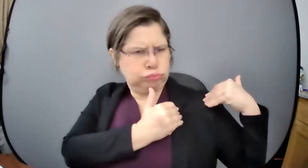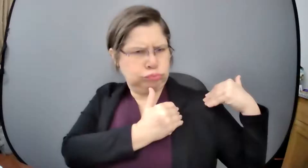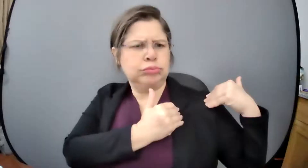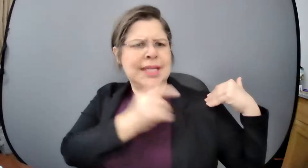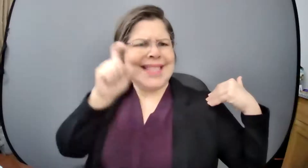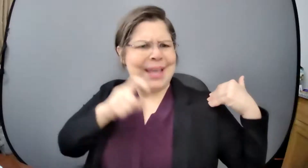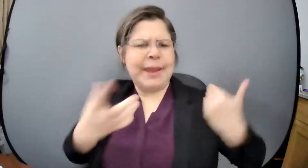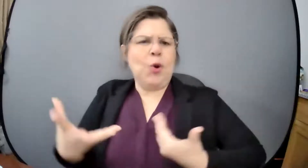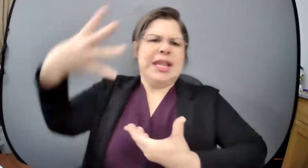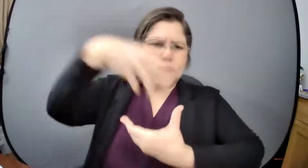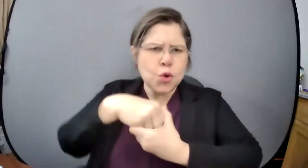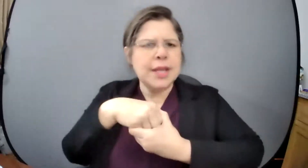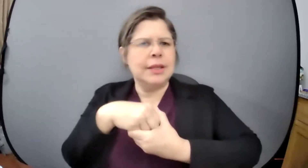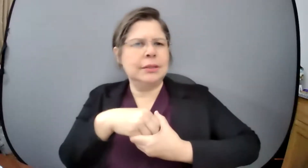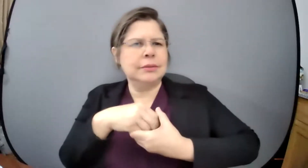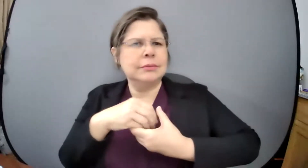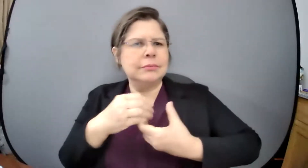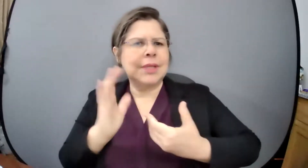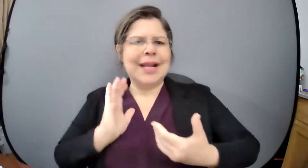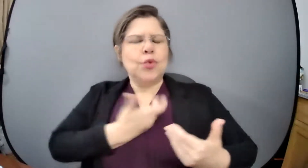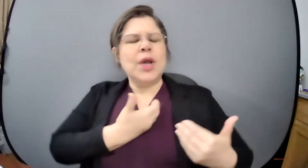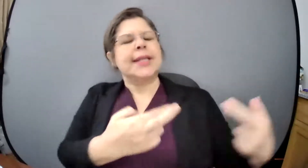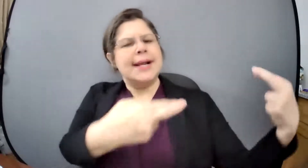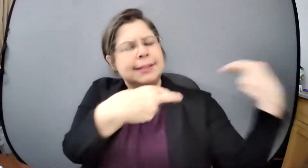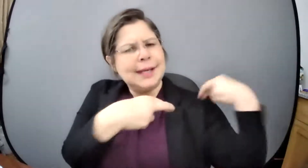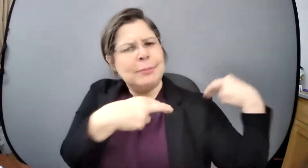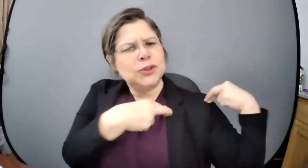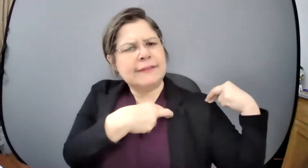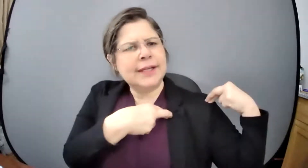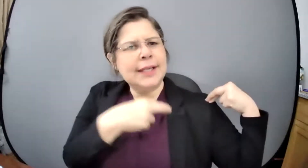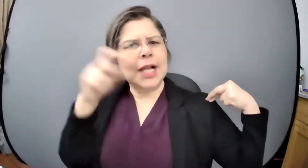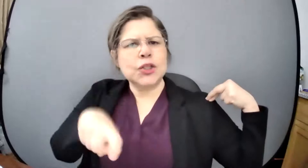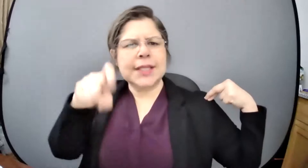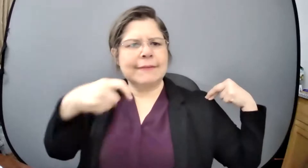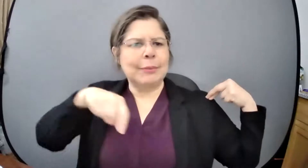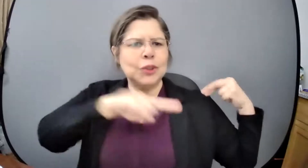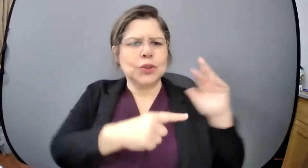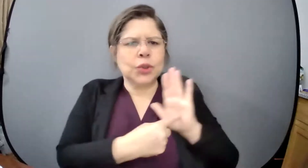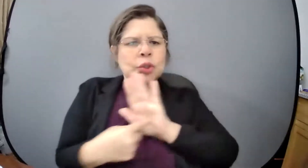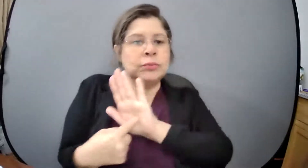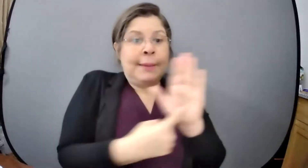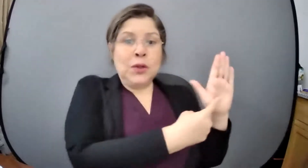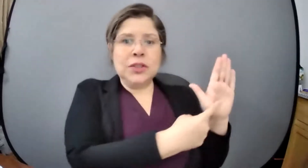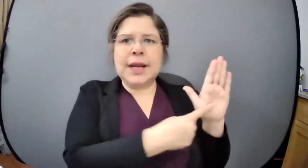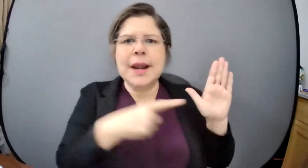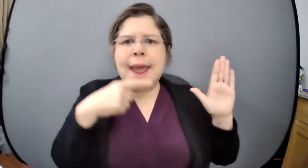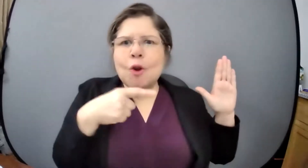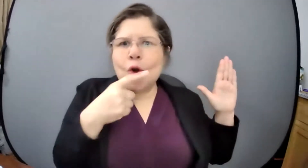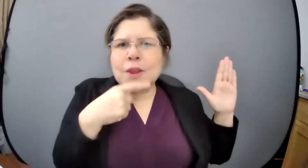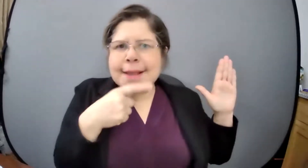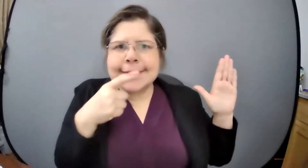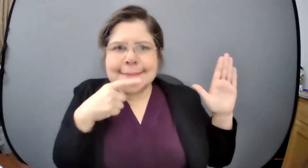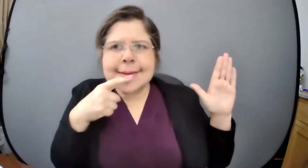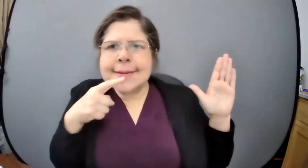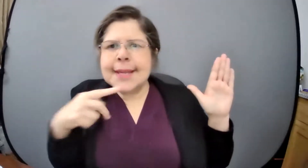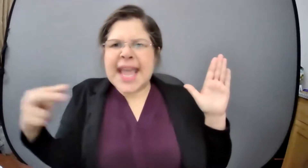comunicación así que estamos buscando la manera de demostrarle a los oyentes como nosotros que tenemos que hacer